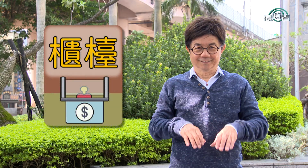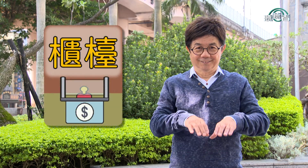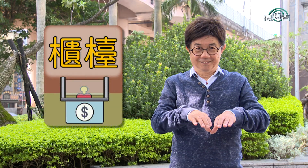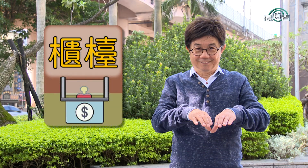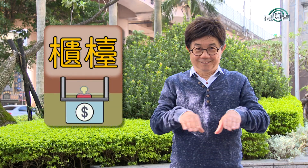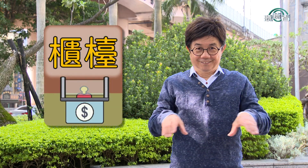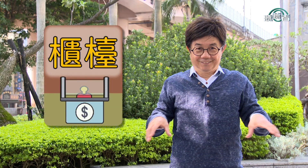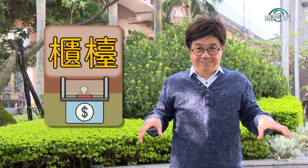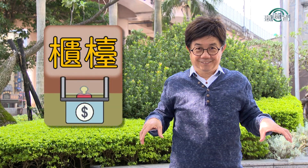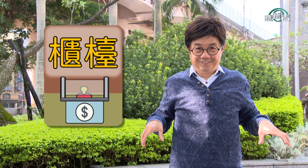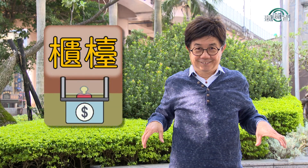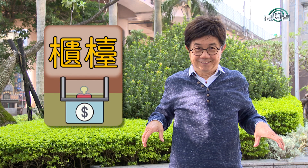柜台